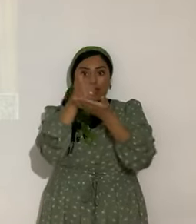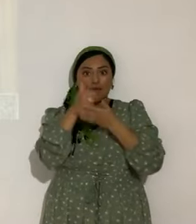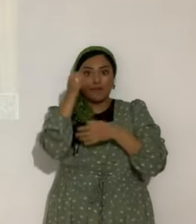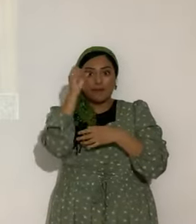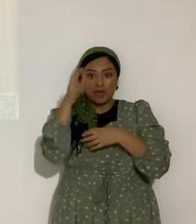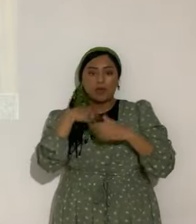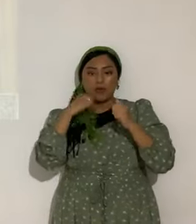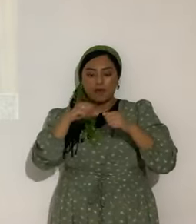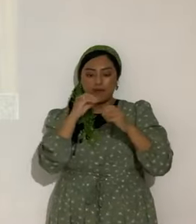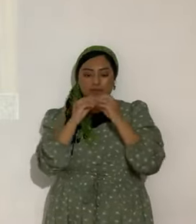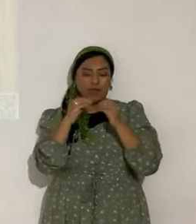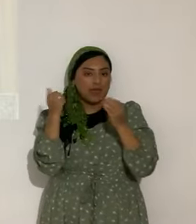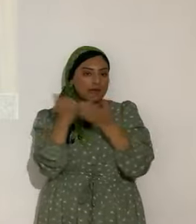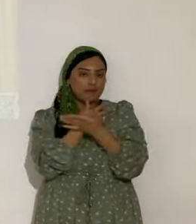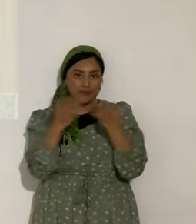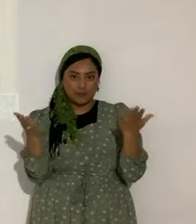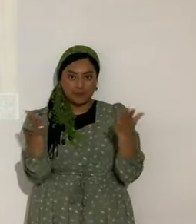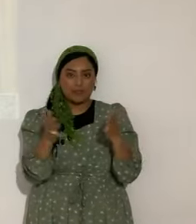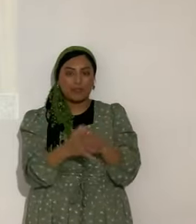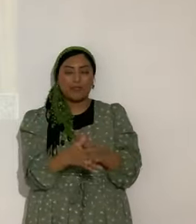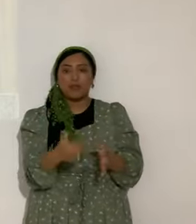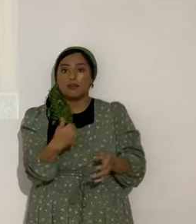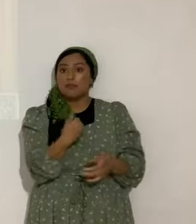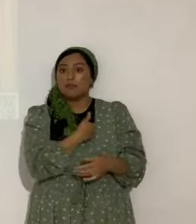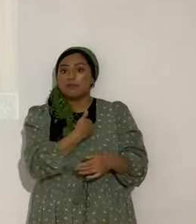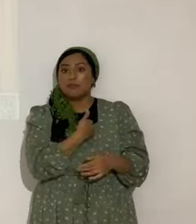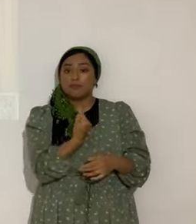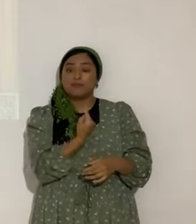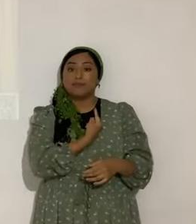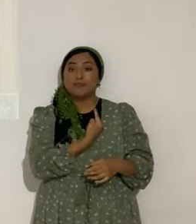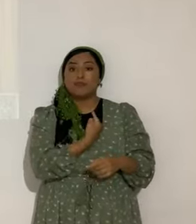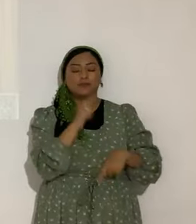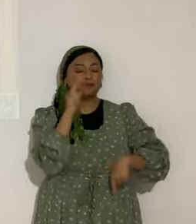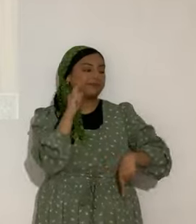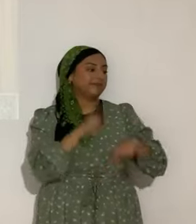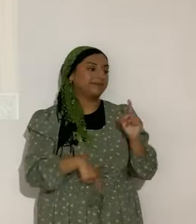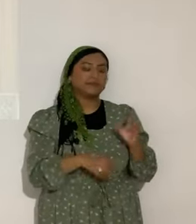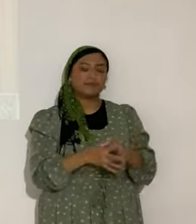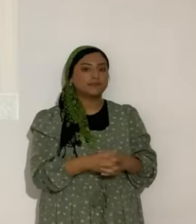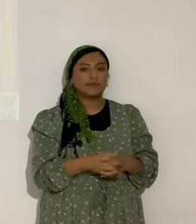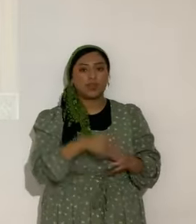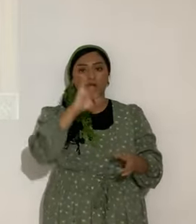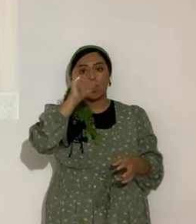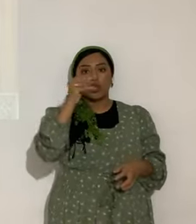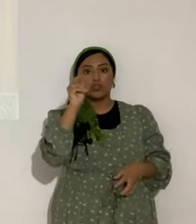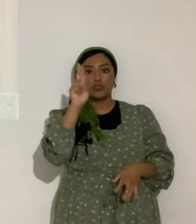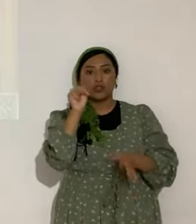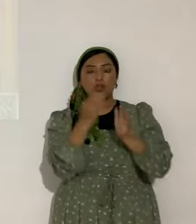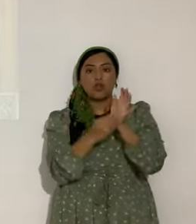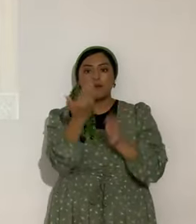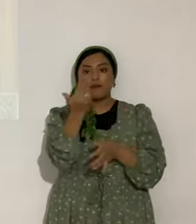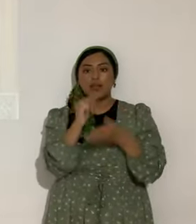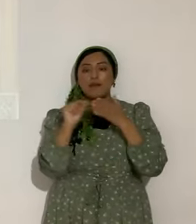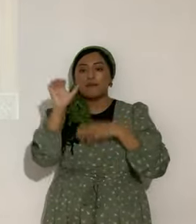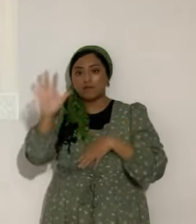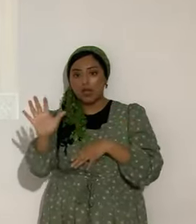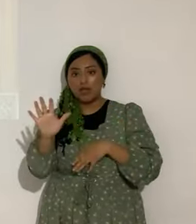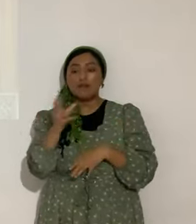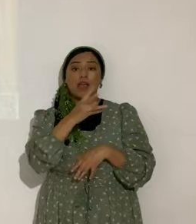solucionar todo. Porque sin él no podemos hacer nada. Juan 15.5. Sin mí nada podéis hacer. Además hermanos